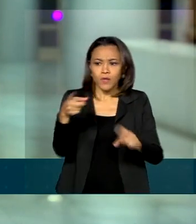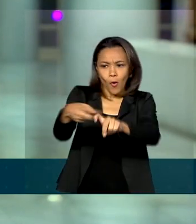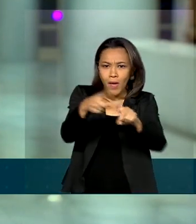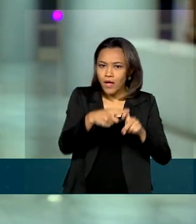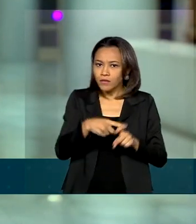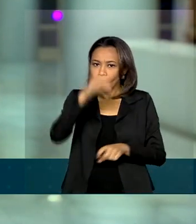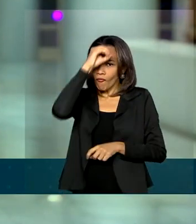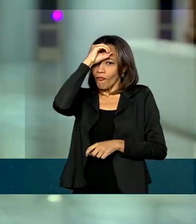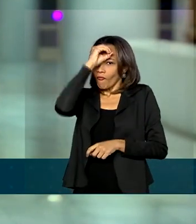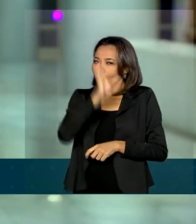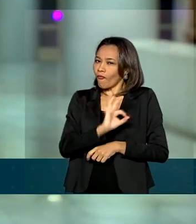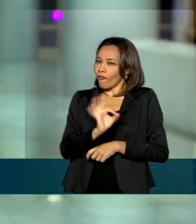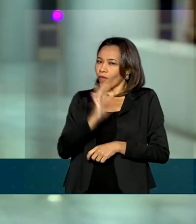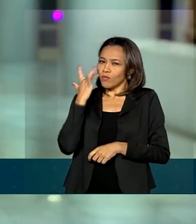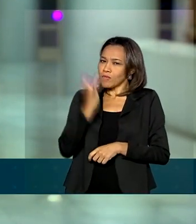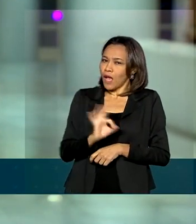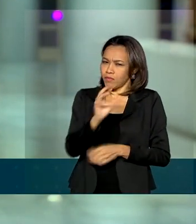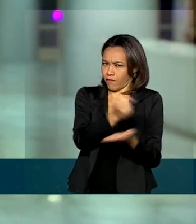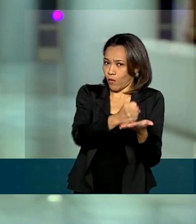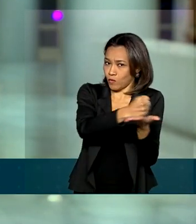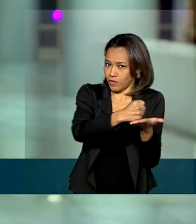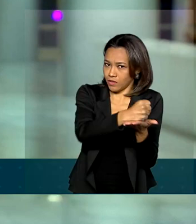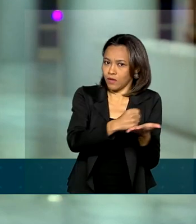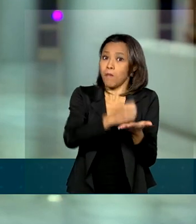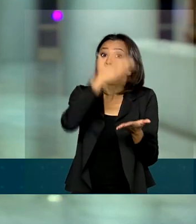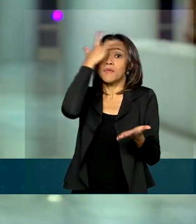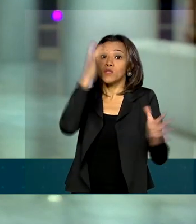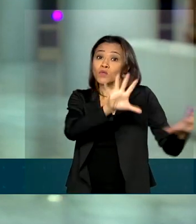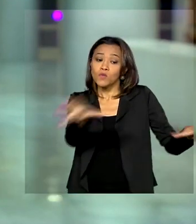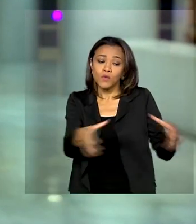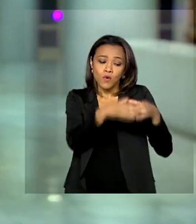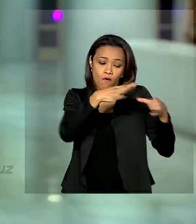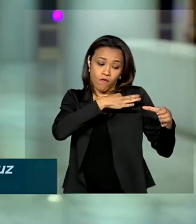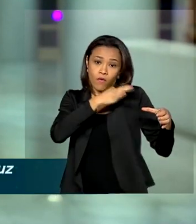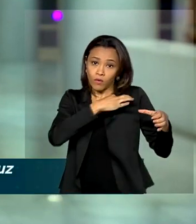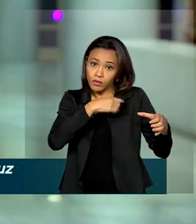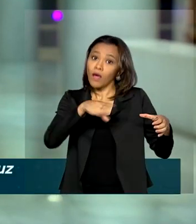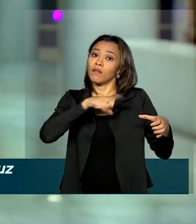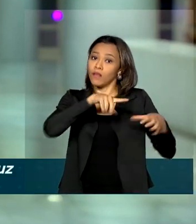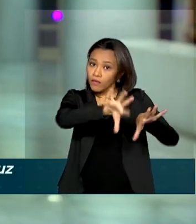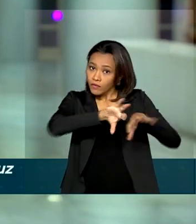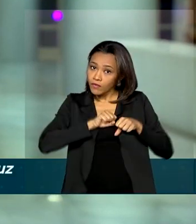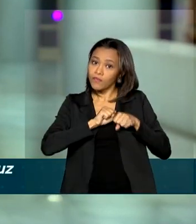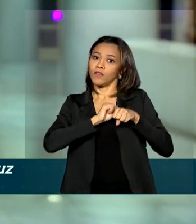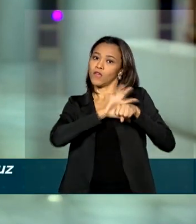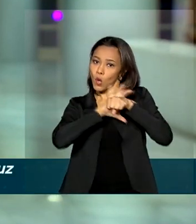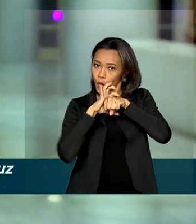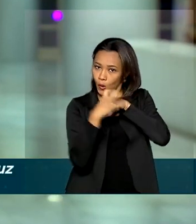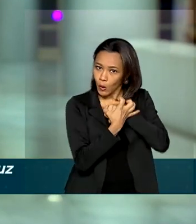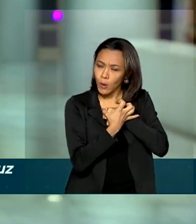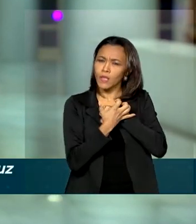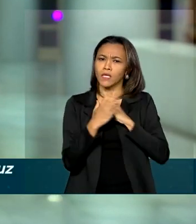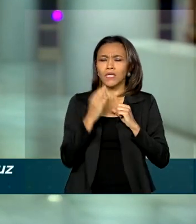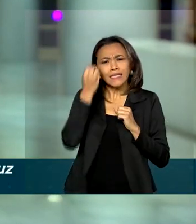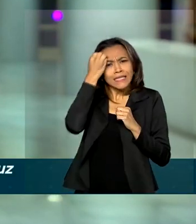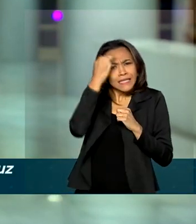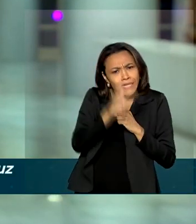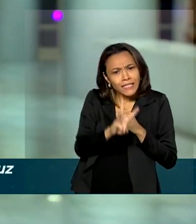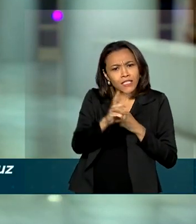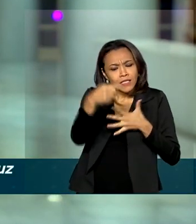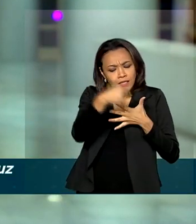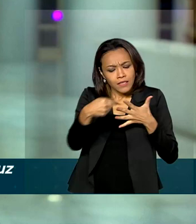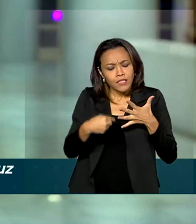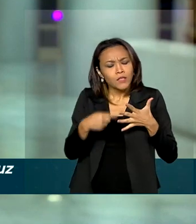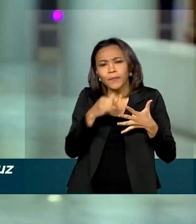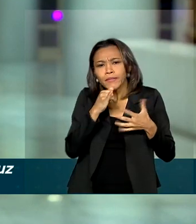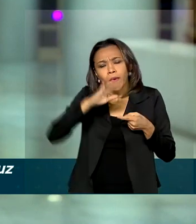a substância ou o placebo. Voluntários que estavam infectados pelo coronavírus com até três dias de sintomas,